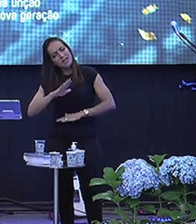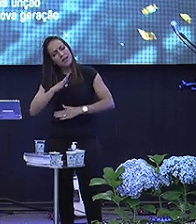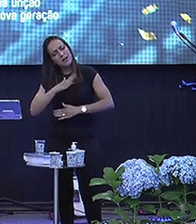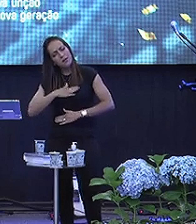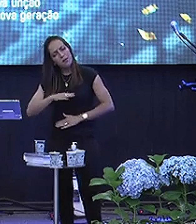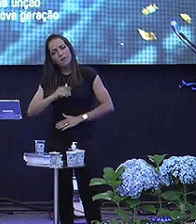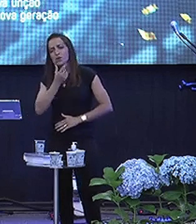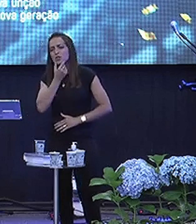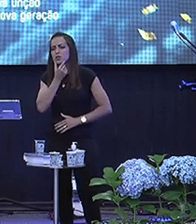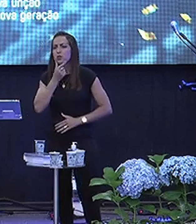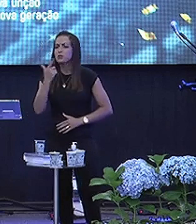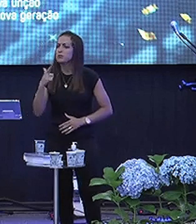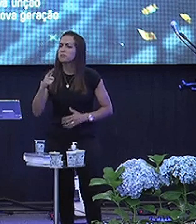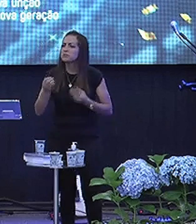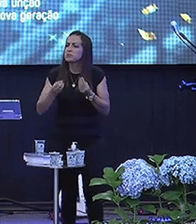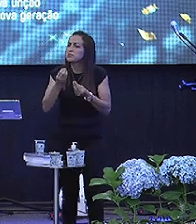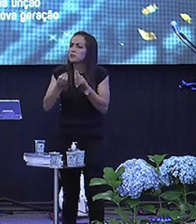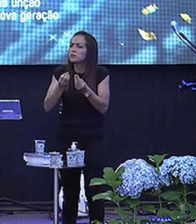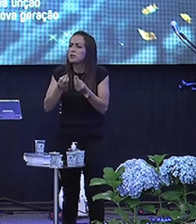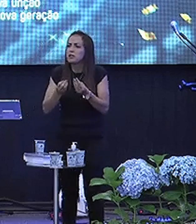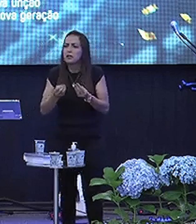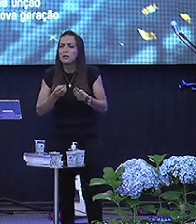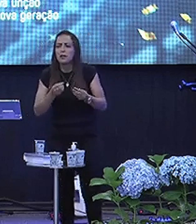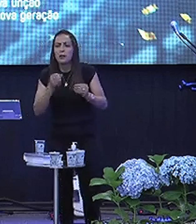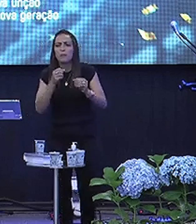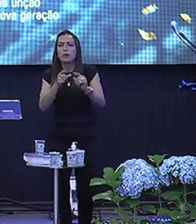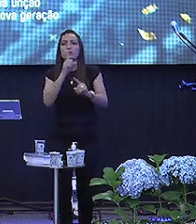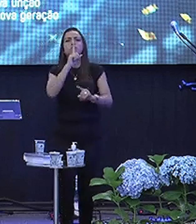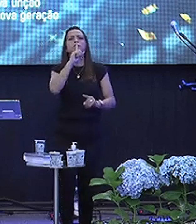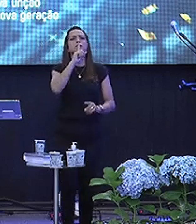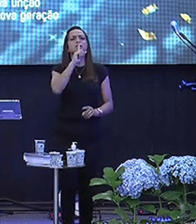lá na casa De quem tem recém-nascido A hora que ele bate No porto